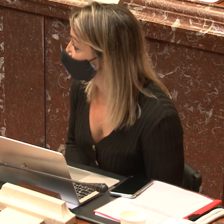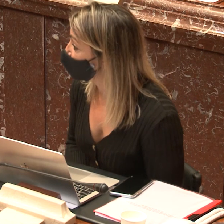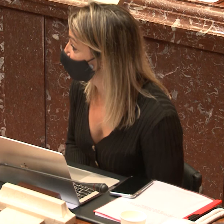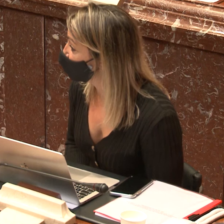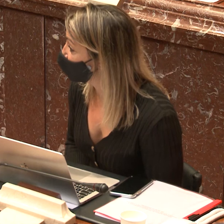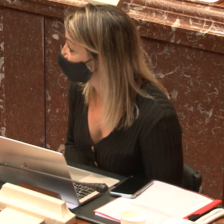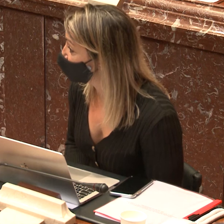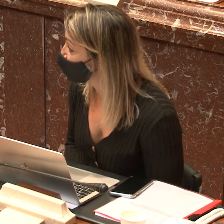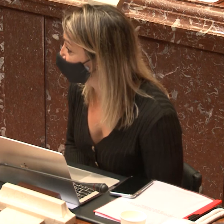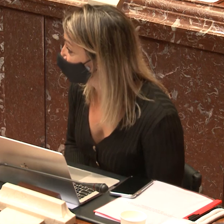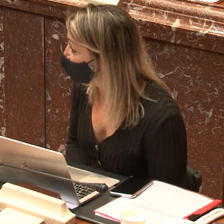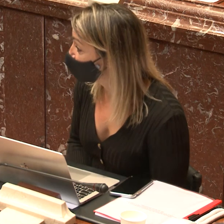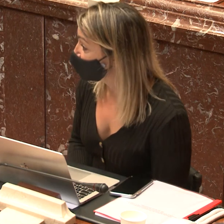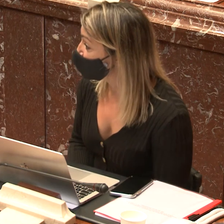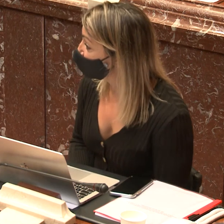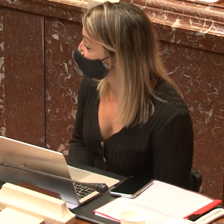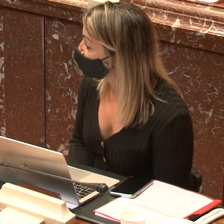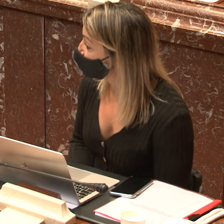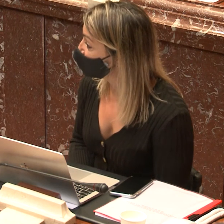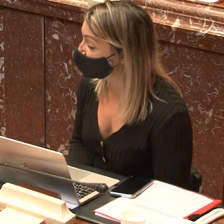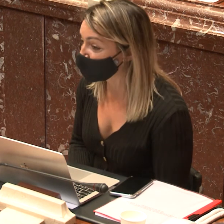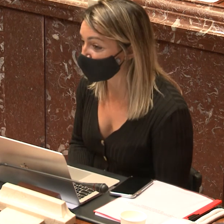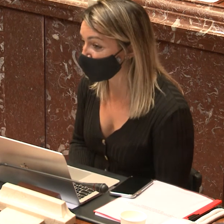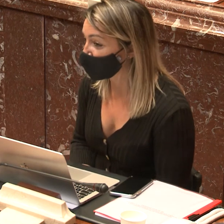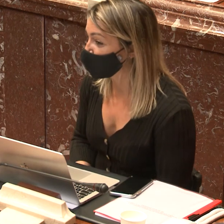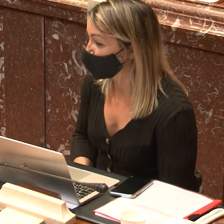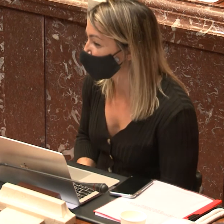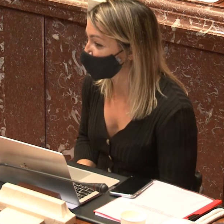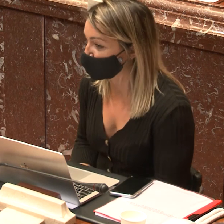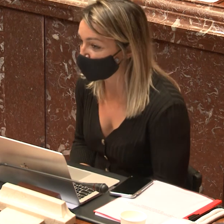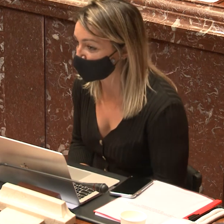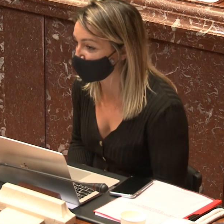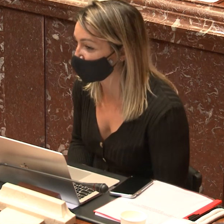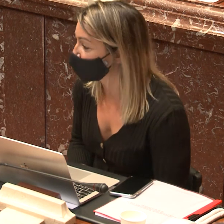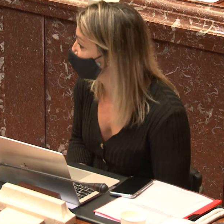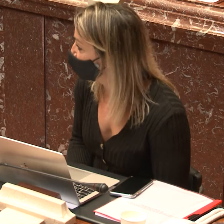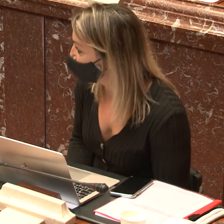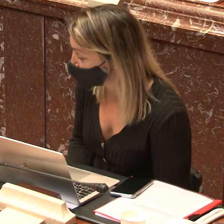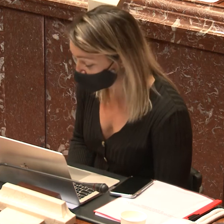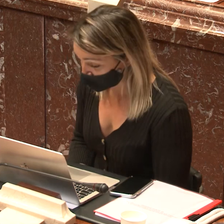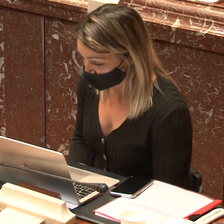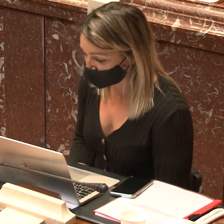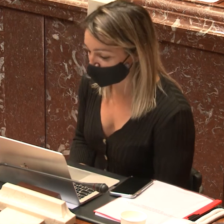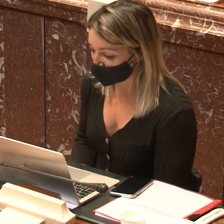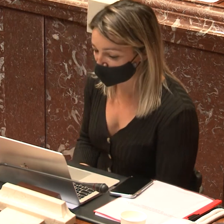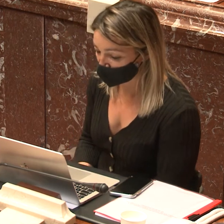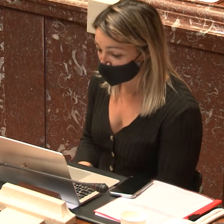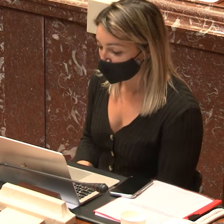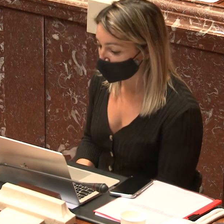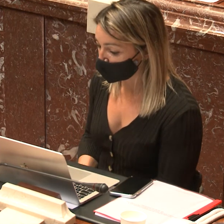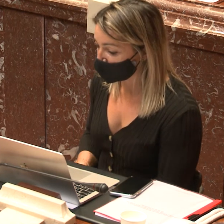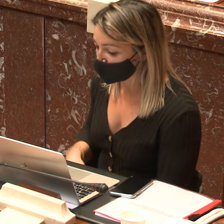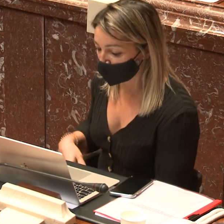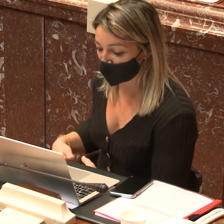exposición de mi compañera Campuzano sobre el tema del intérprete, que los propios profesores ya tendrían que estar formados en esta materia,